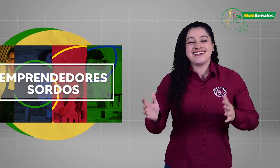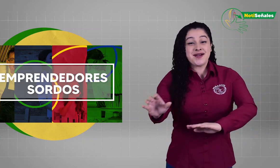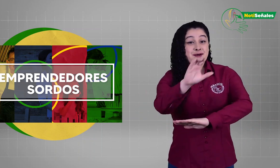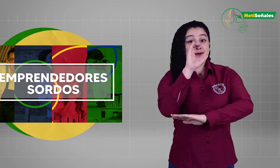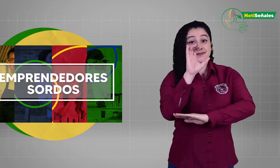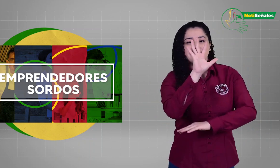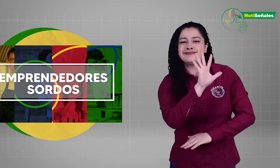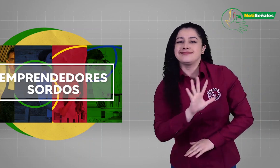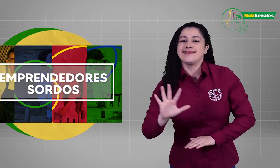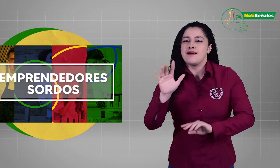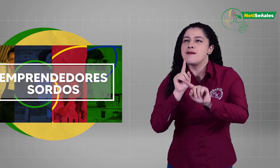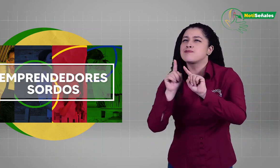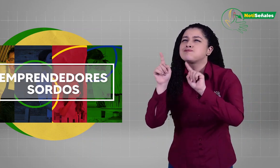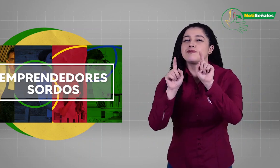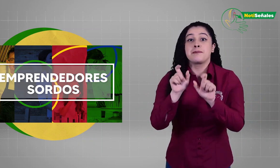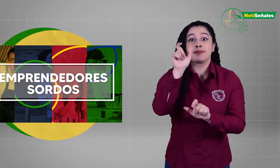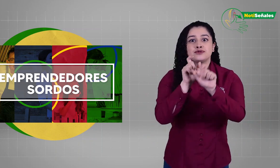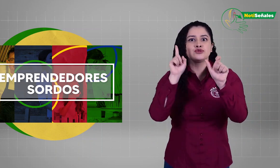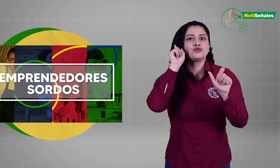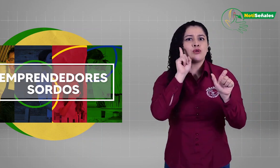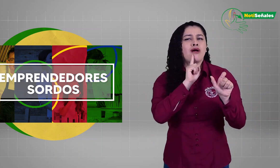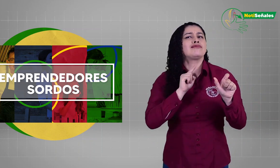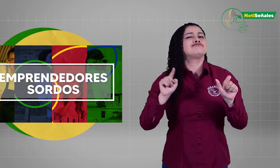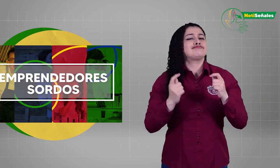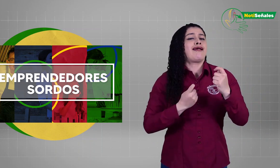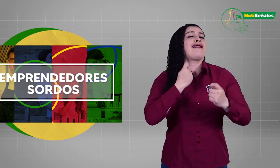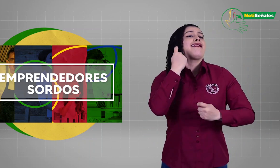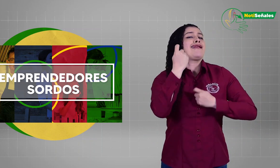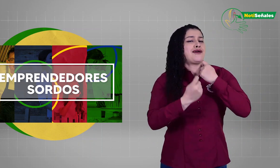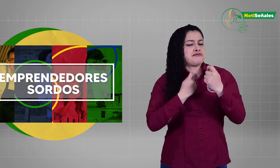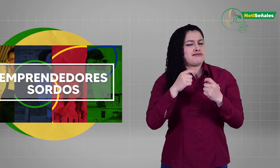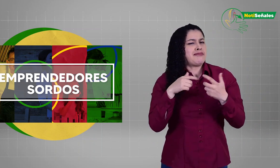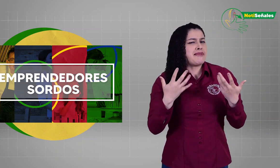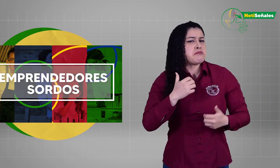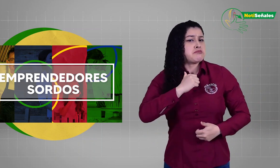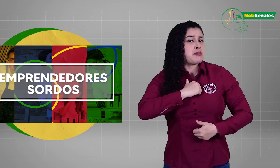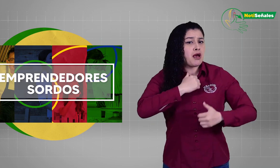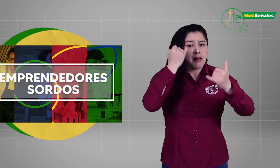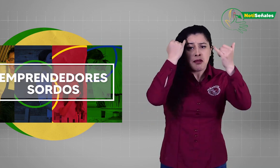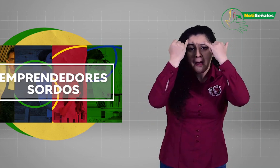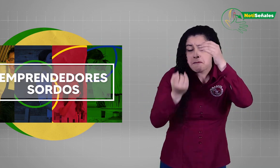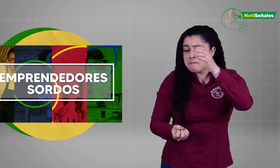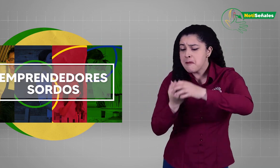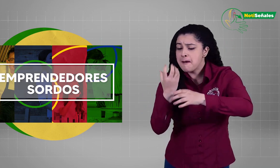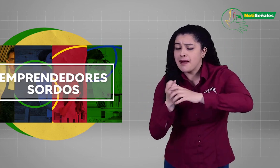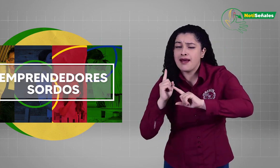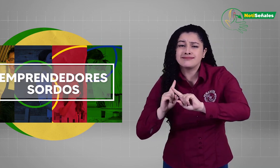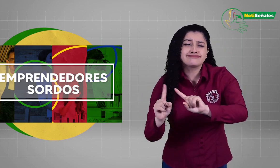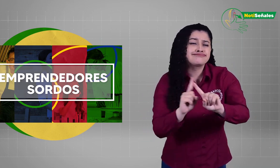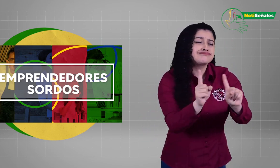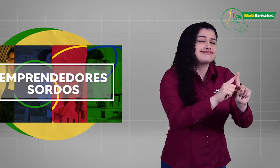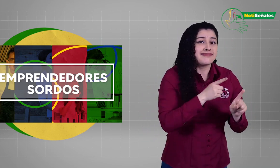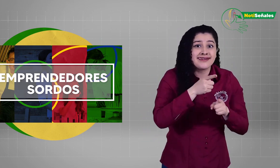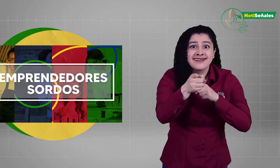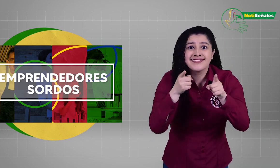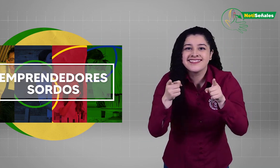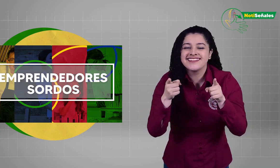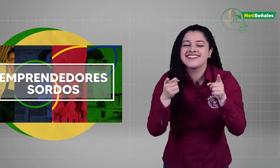Así como ellos, hay muchas personas sordas en las regiones de Colombia que son emprendedores y tienen diferentes proyectos de negocio. ¿Tú eres uno de ellos?